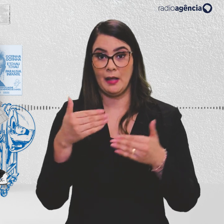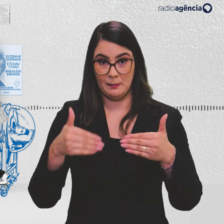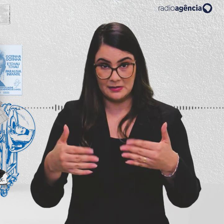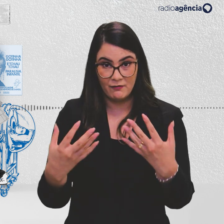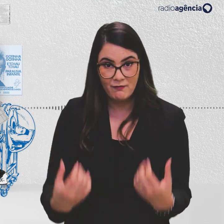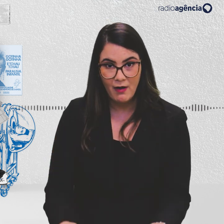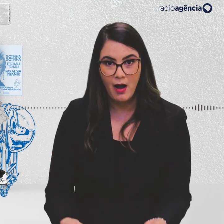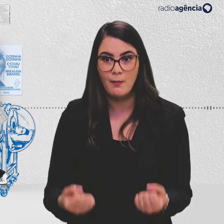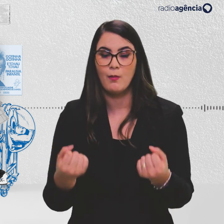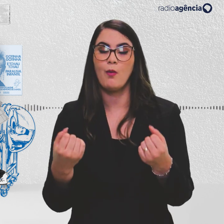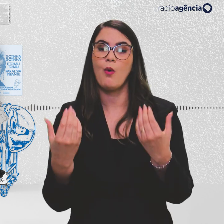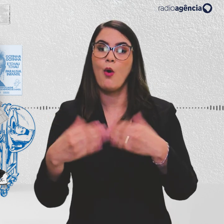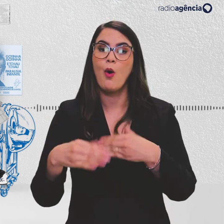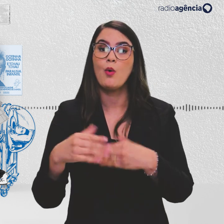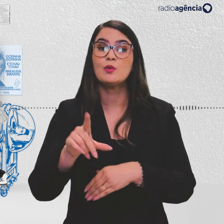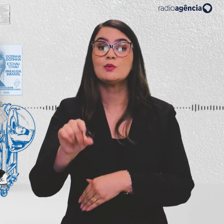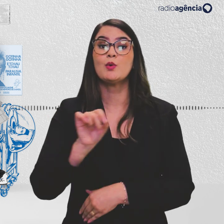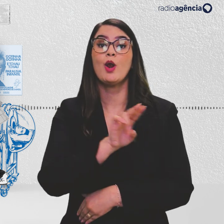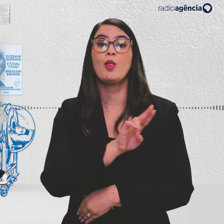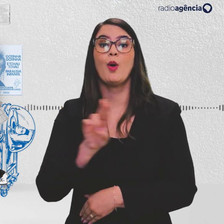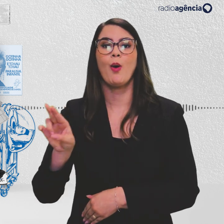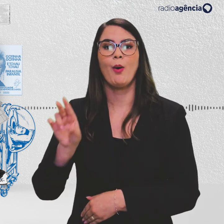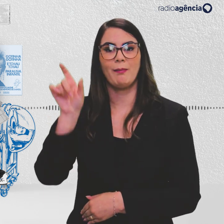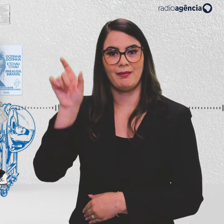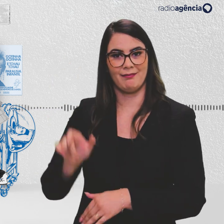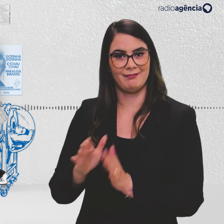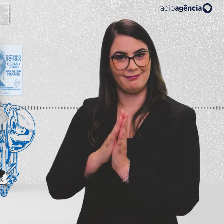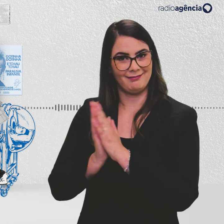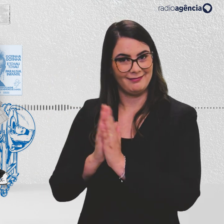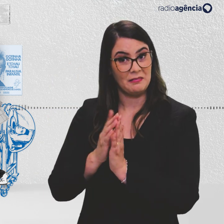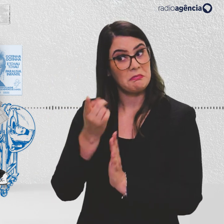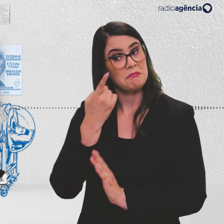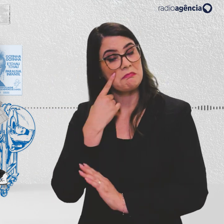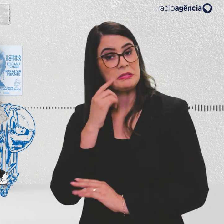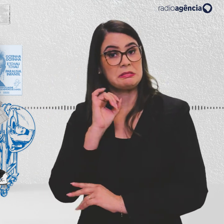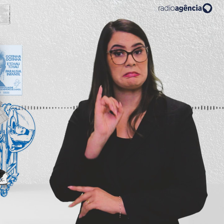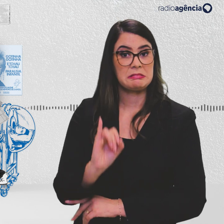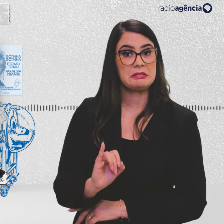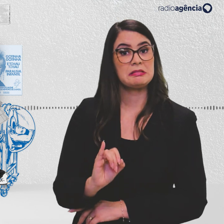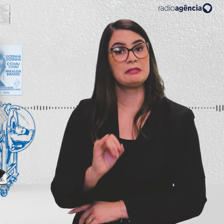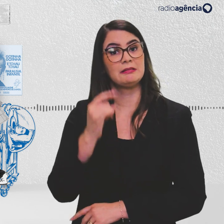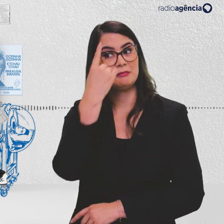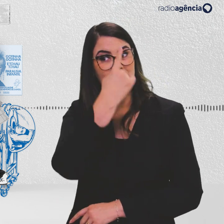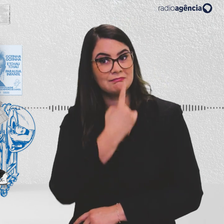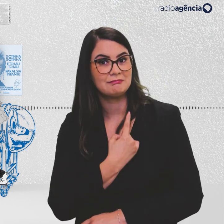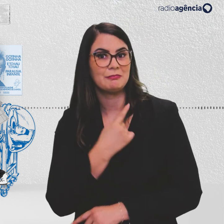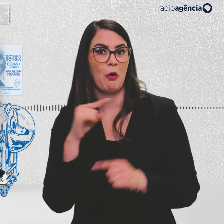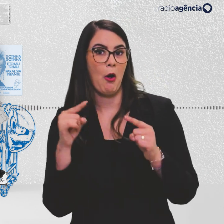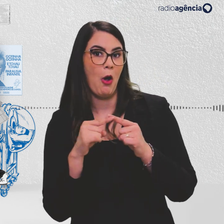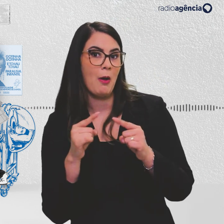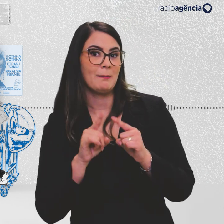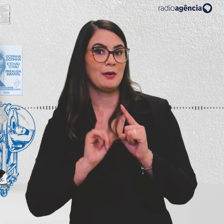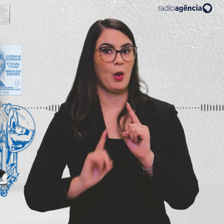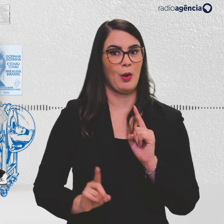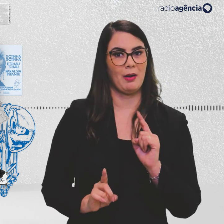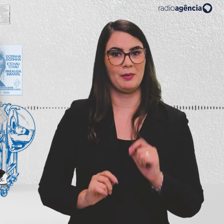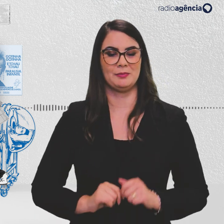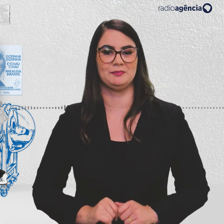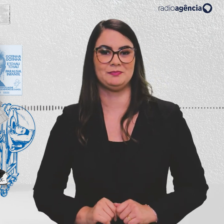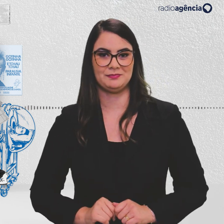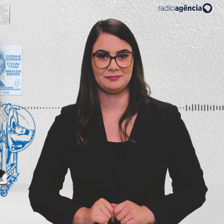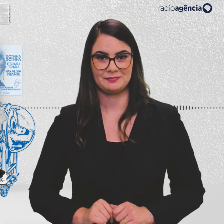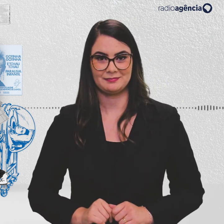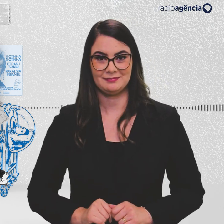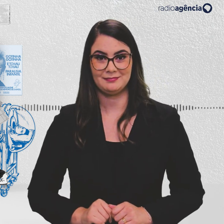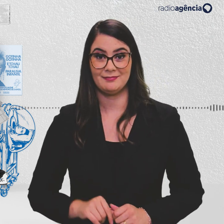Vamos fazer um concurso para escolher o nome do personagem. E aí a gente vai poder medir se ele tem carisma ou não. Fazer um filmezinho. Aí a ele